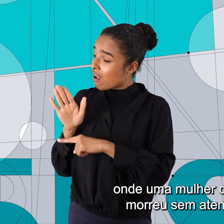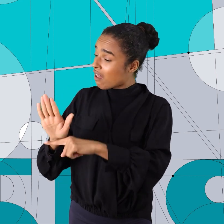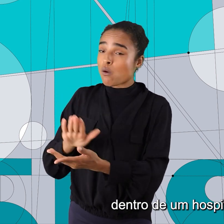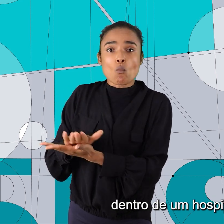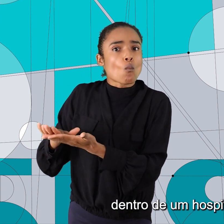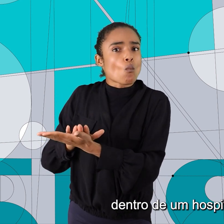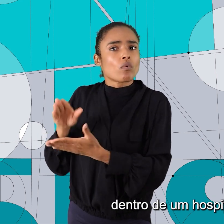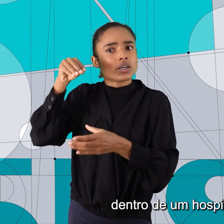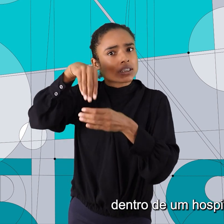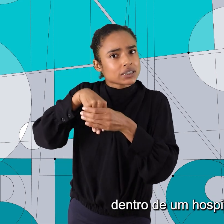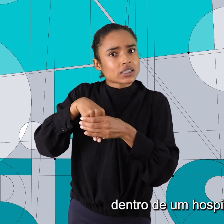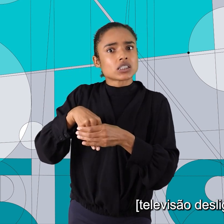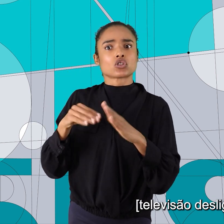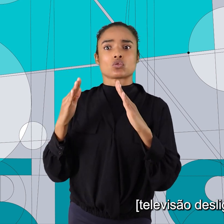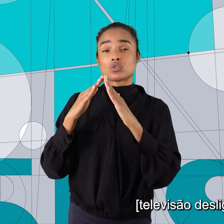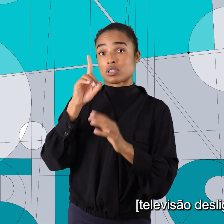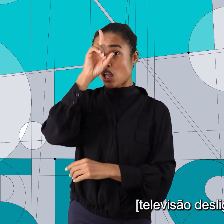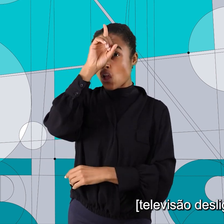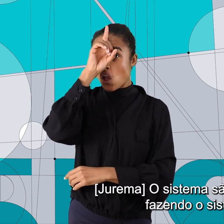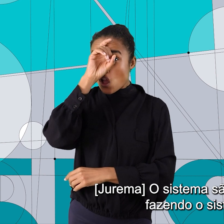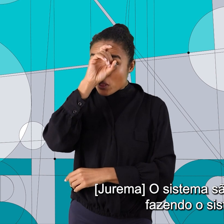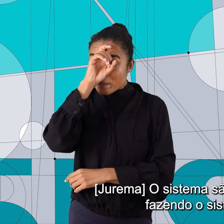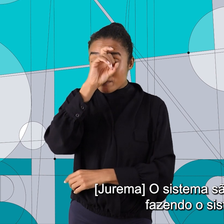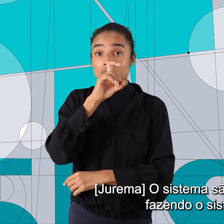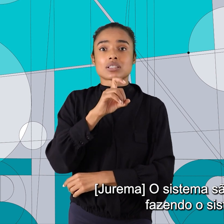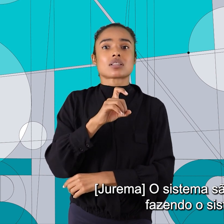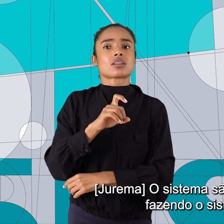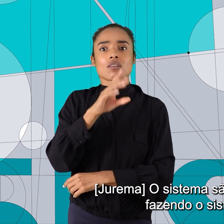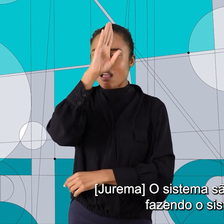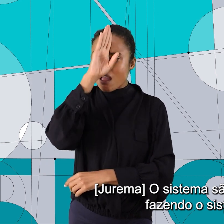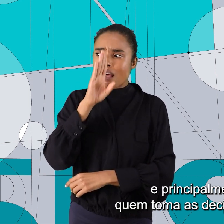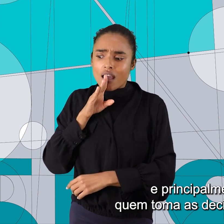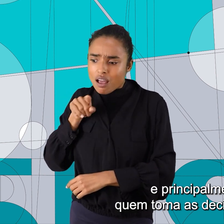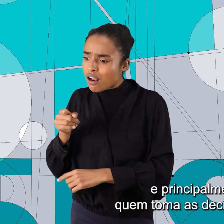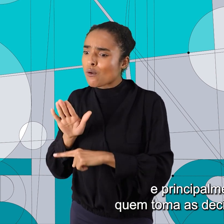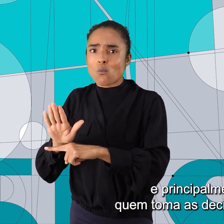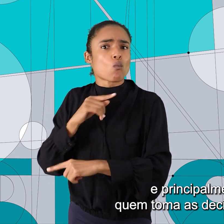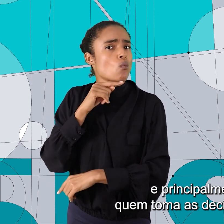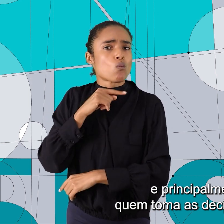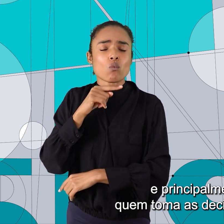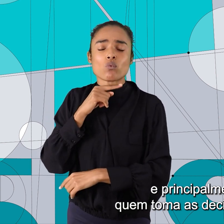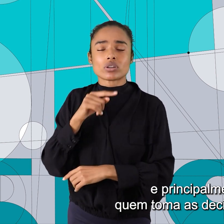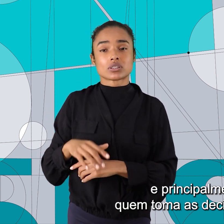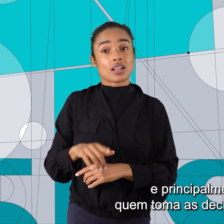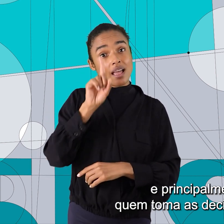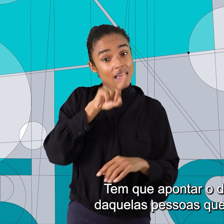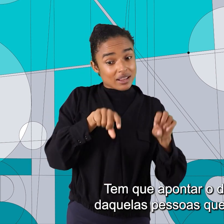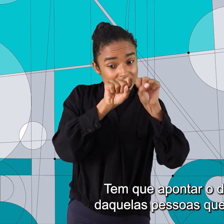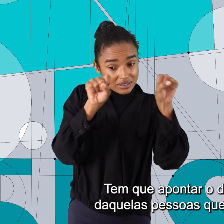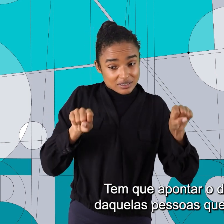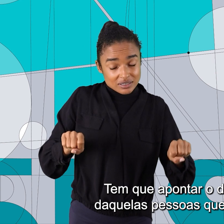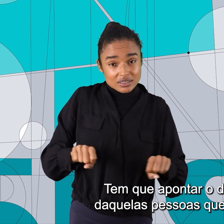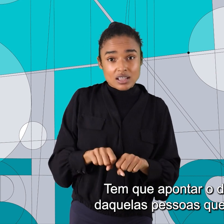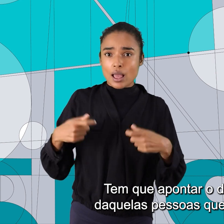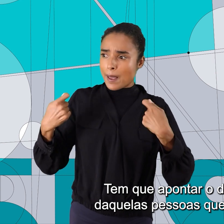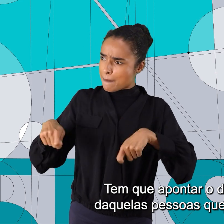atendimento dentro de um hospital público. O sistema são as pessoas fazendo o sistema e principalmente quem toma as decisões, né? Tem